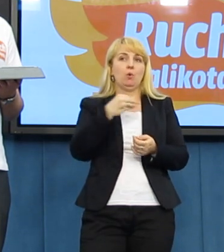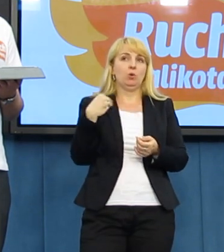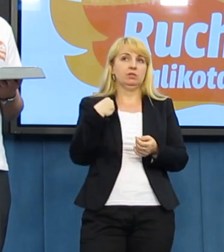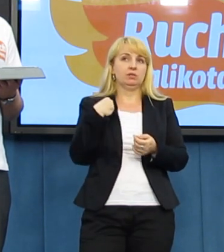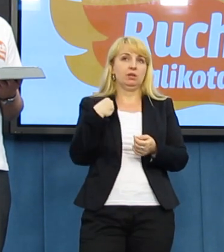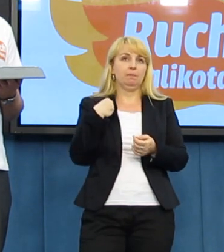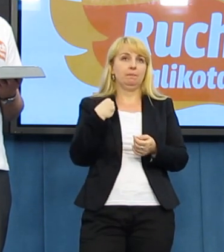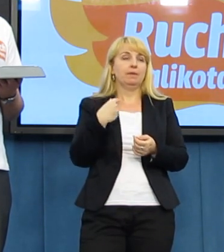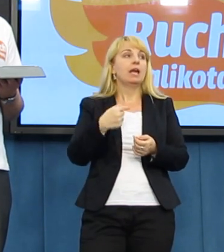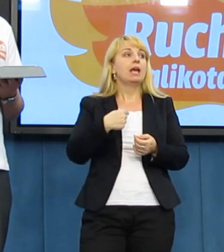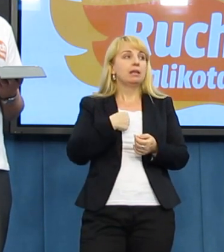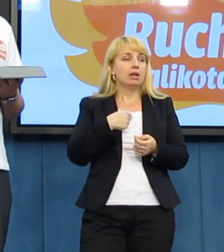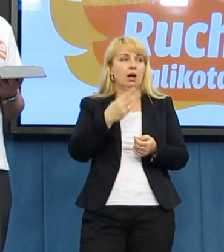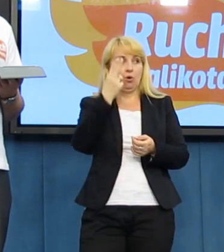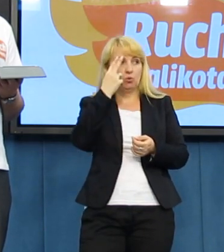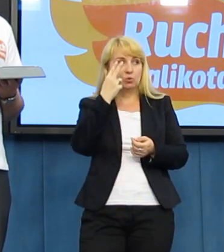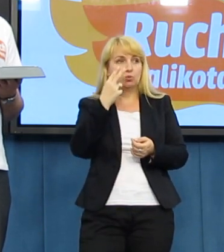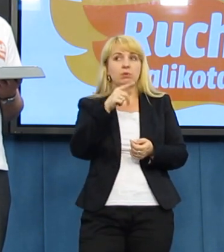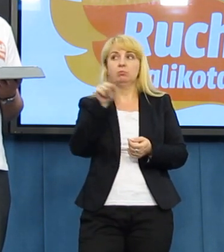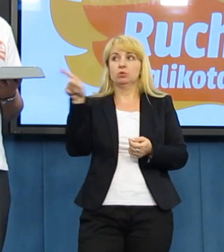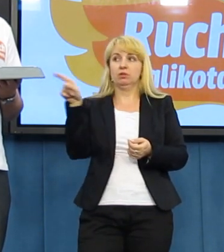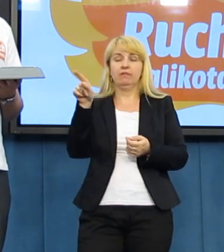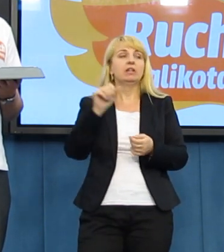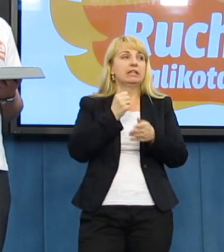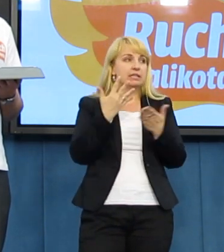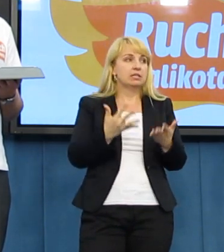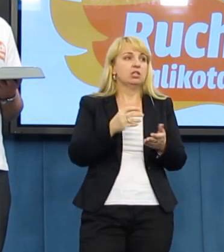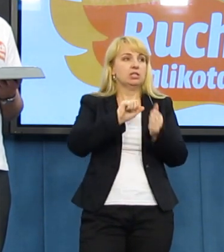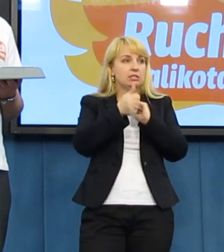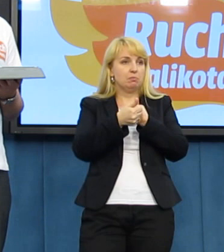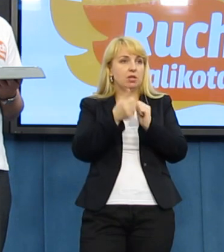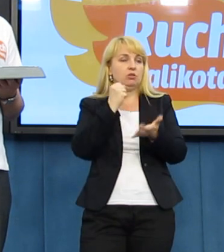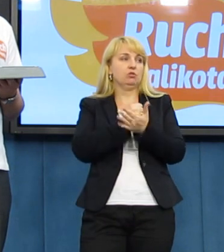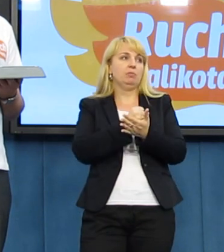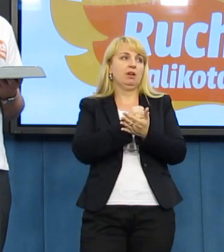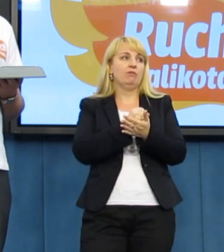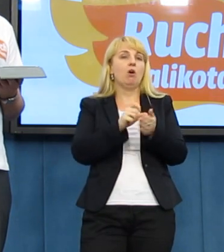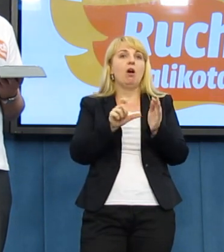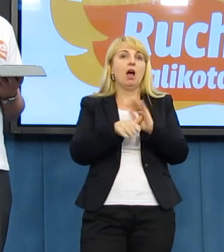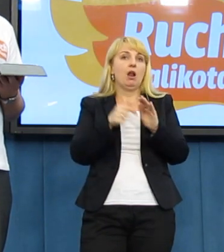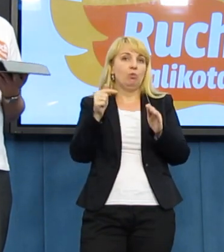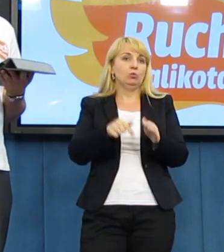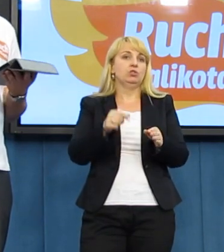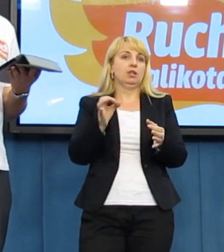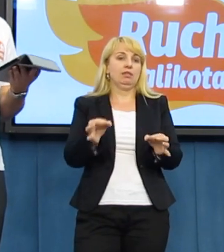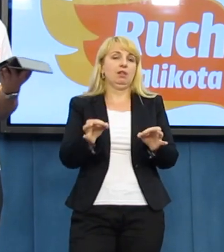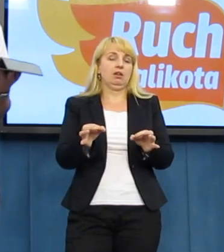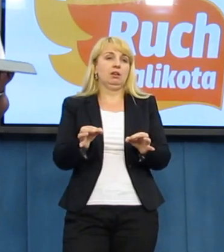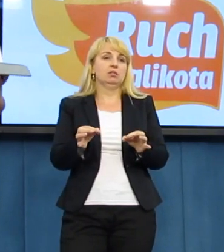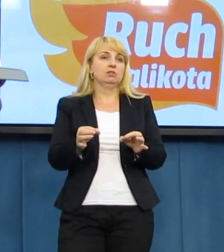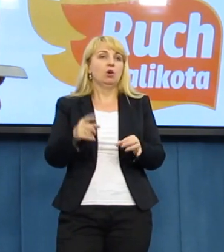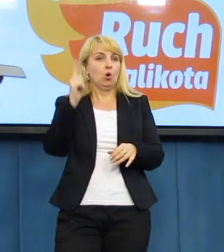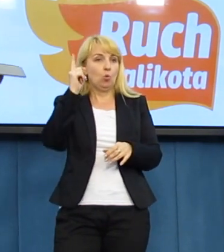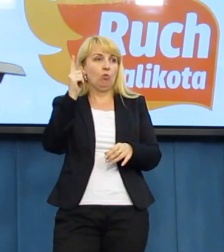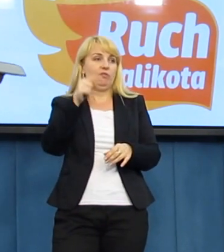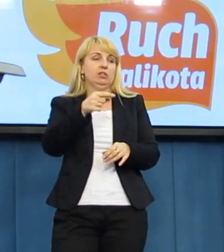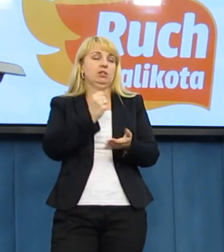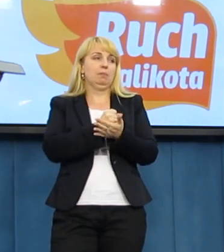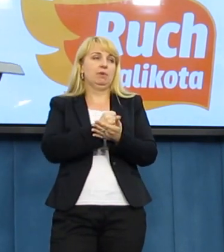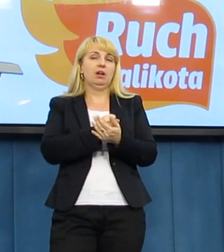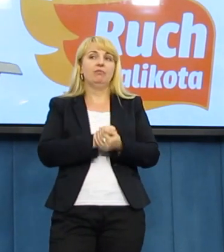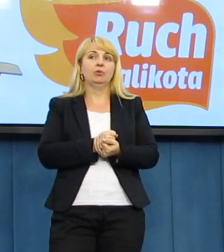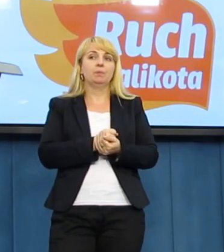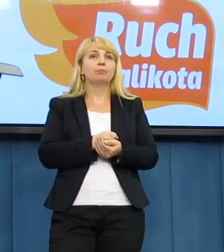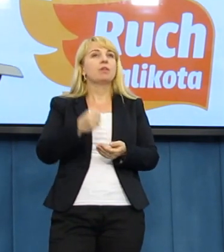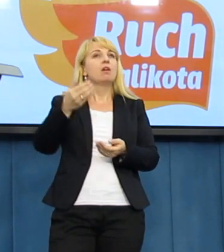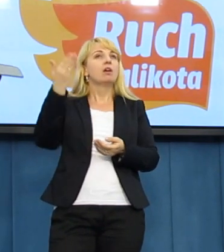wydążycie do zmiany tego, ale podstawową zasadą jest przestrzeganie prawa. No tak, taka jest podstawowa zasada, ale przypominam, że